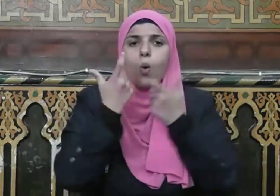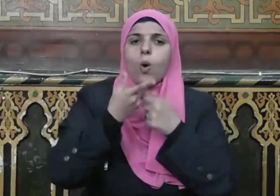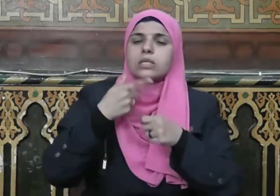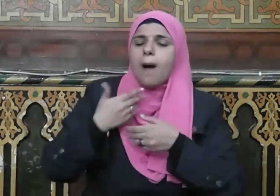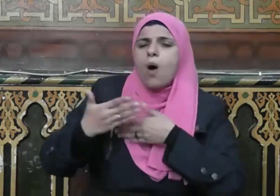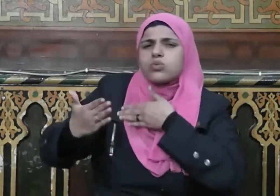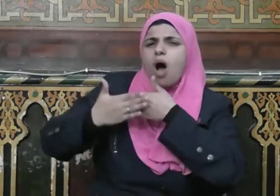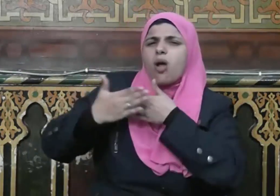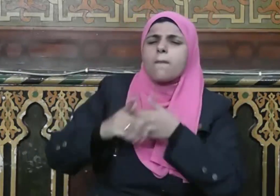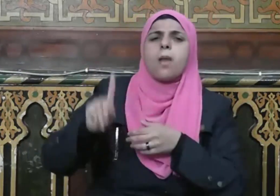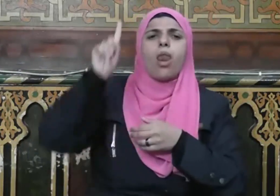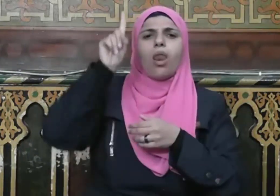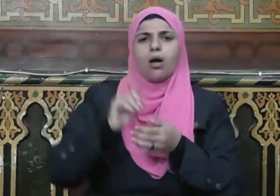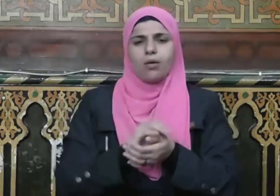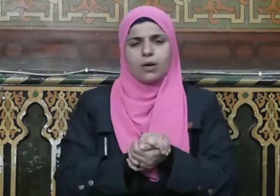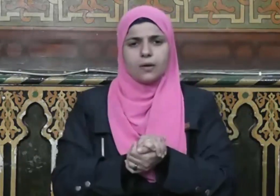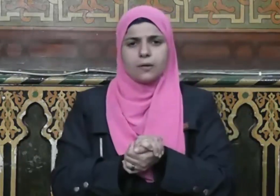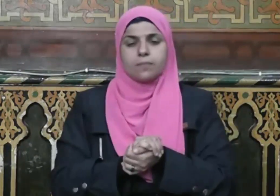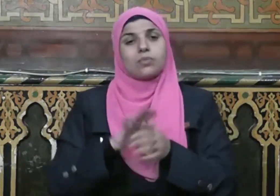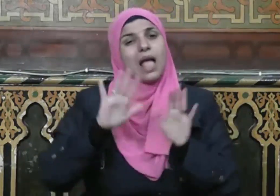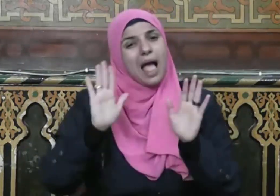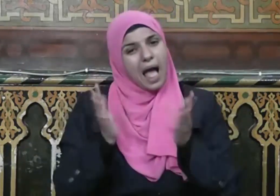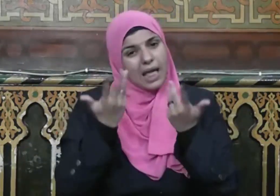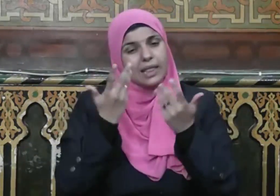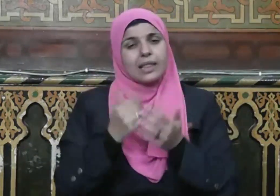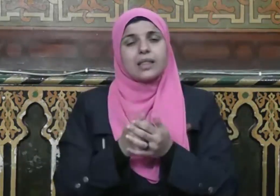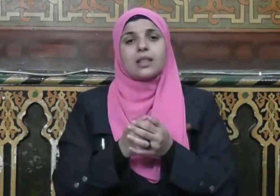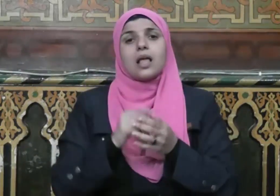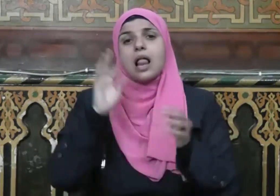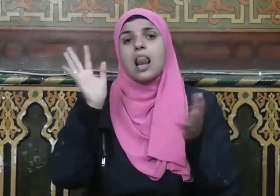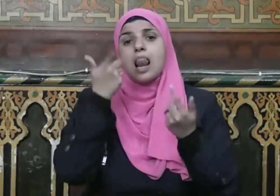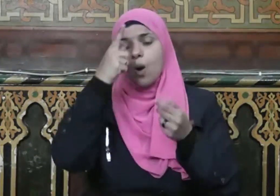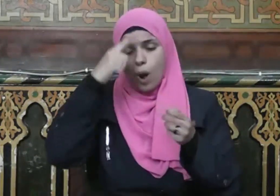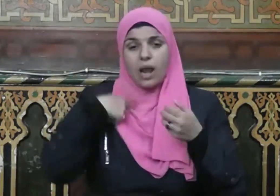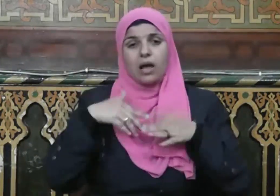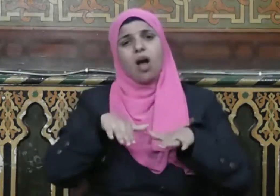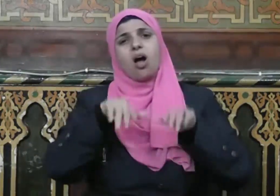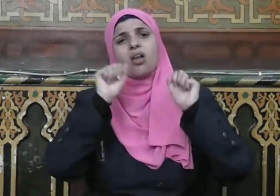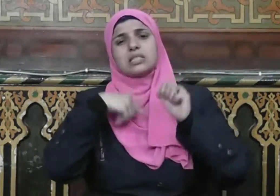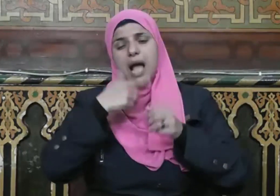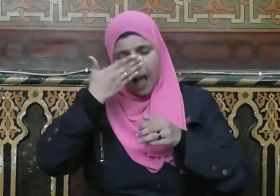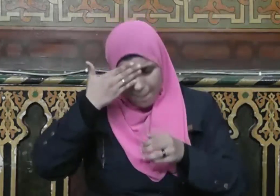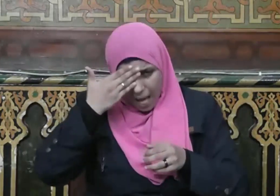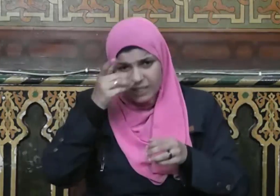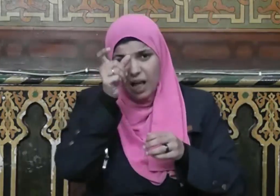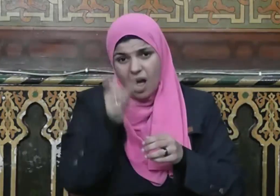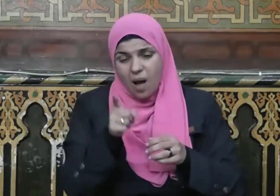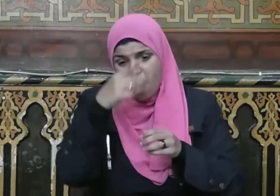أي إذا انتهيت من عبادة وطاعة